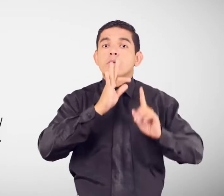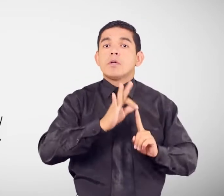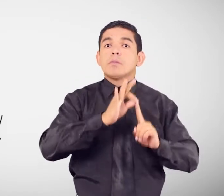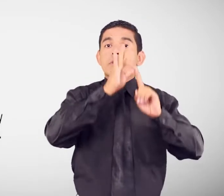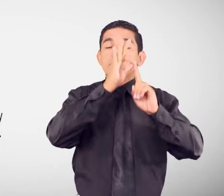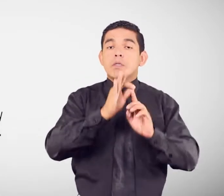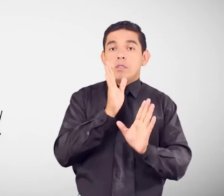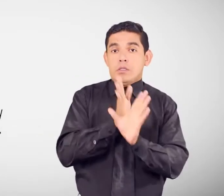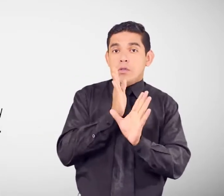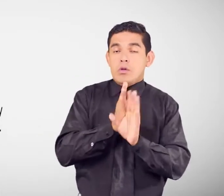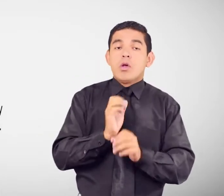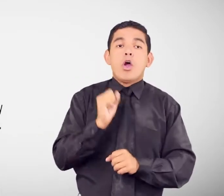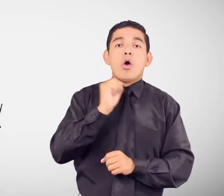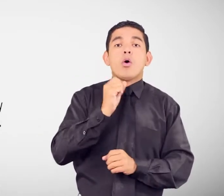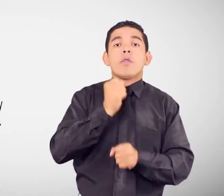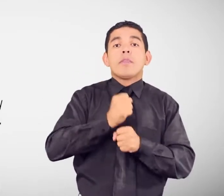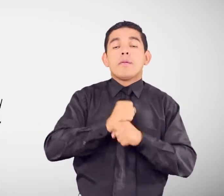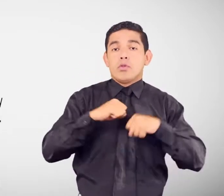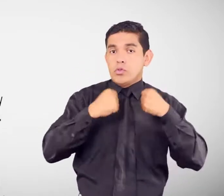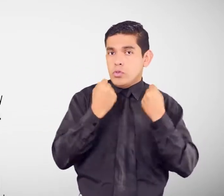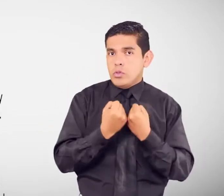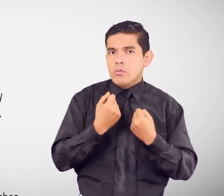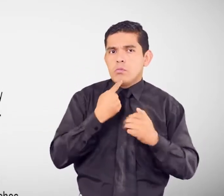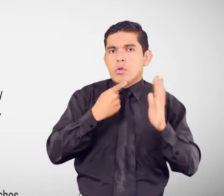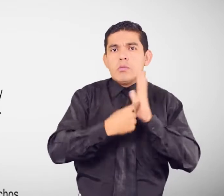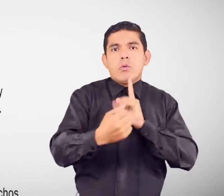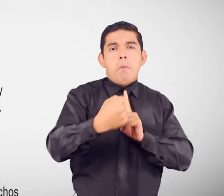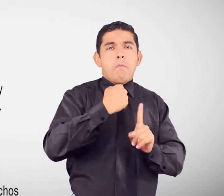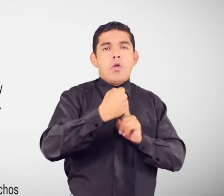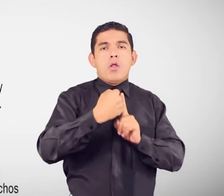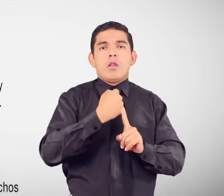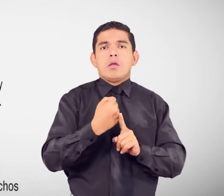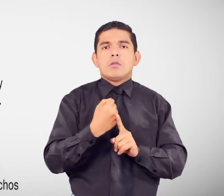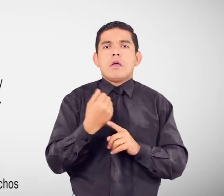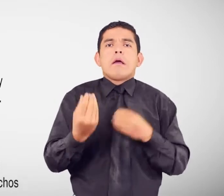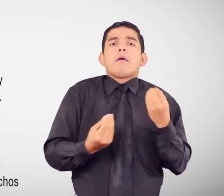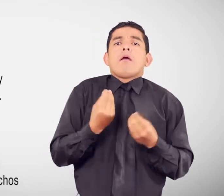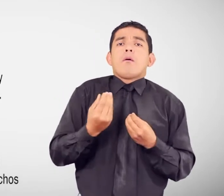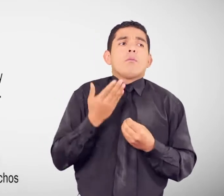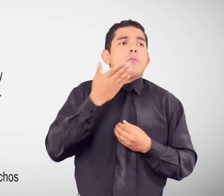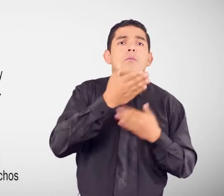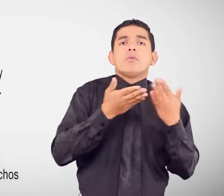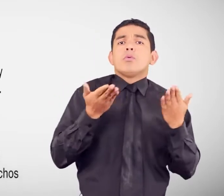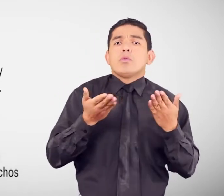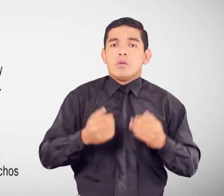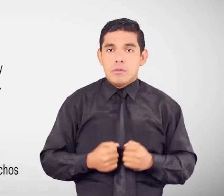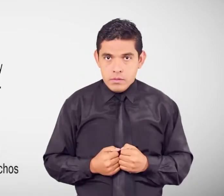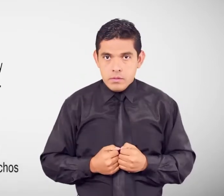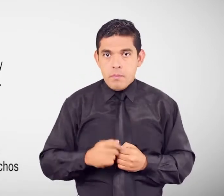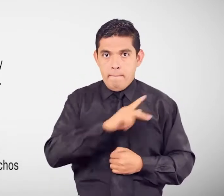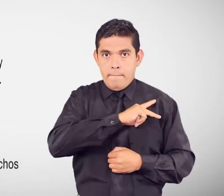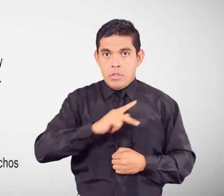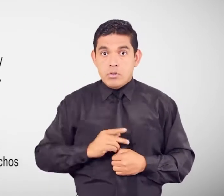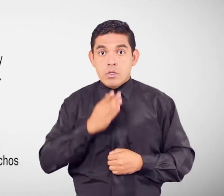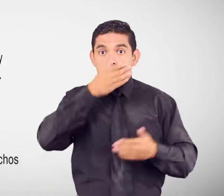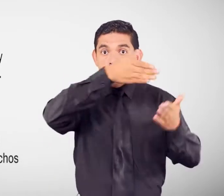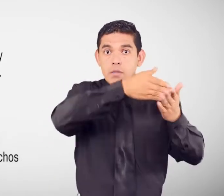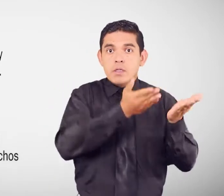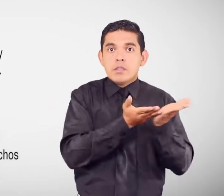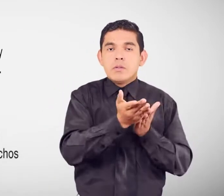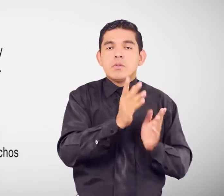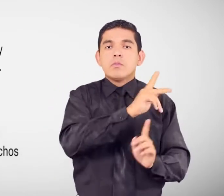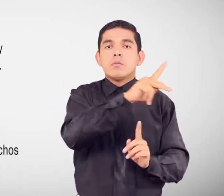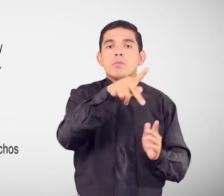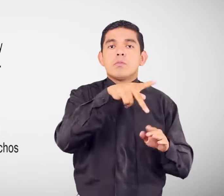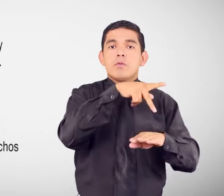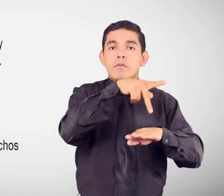psicología y trabajo social por razones de violencia ¿Dónde acudir? Acudir personalmente a los servicios especializados de